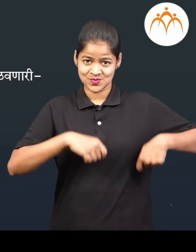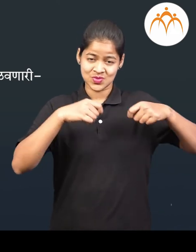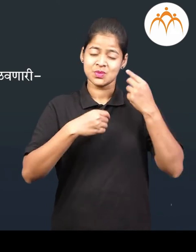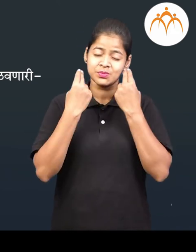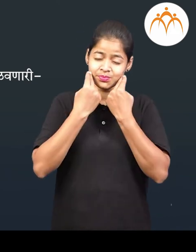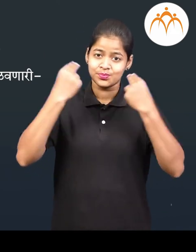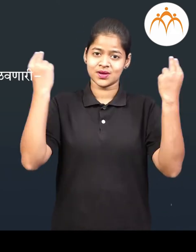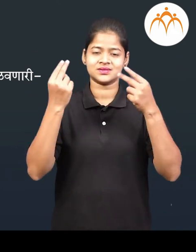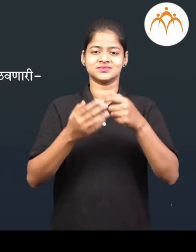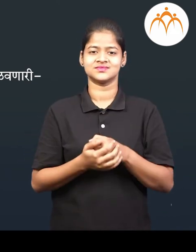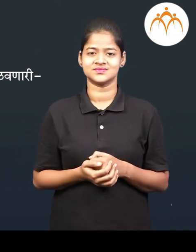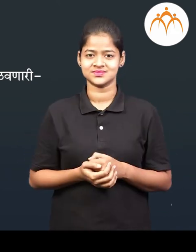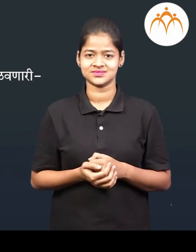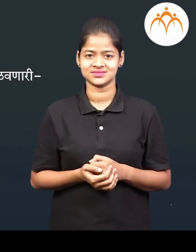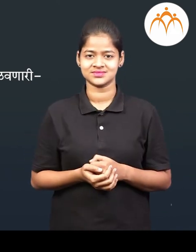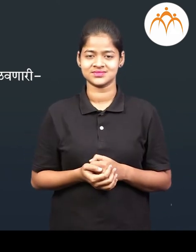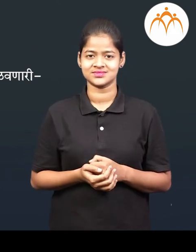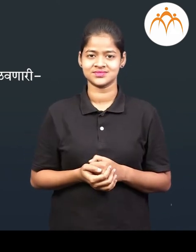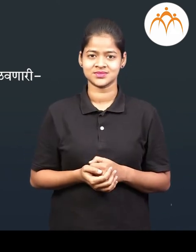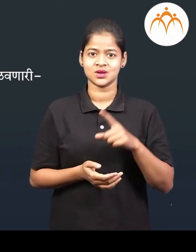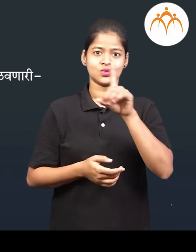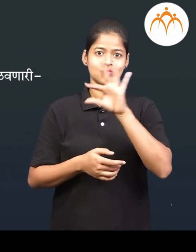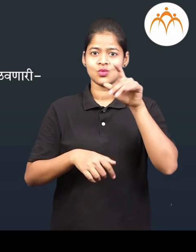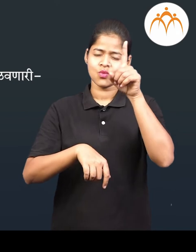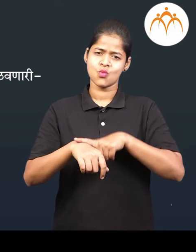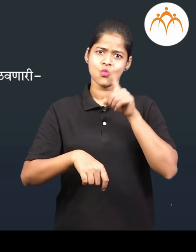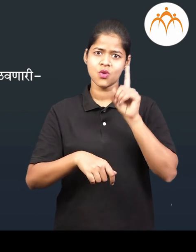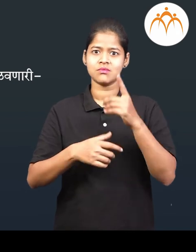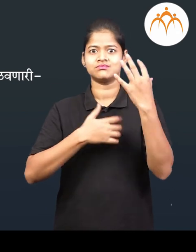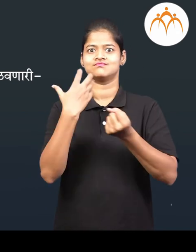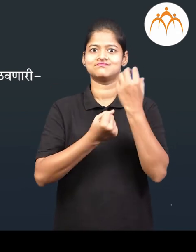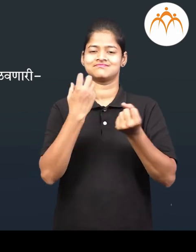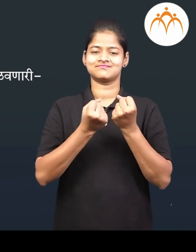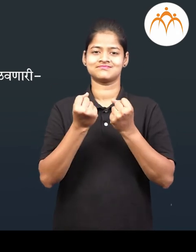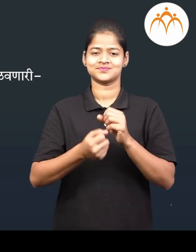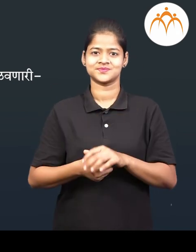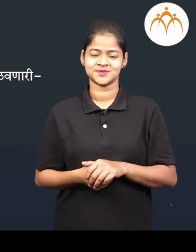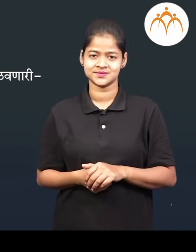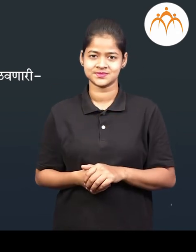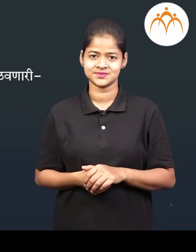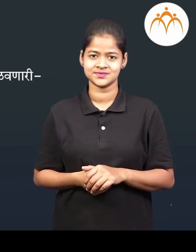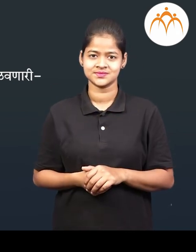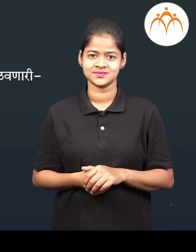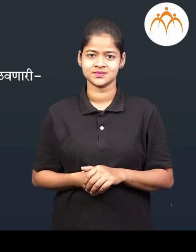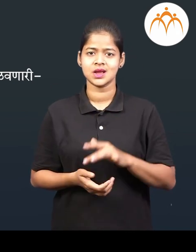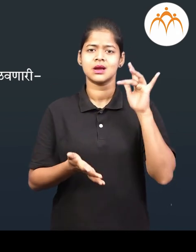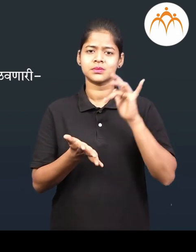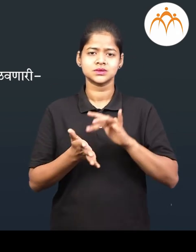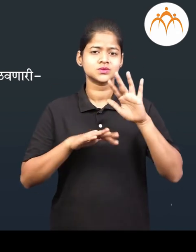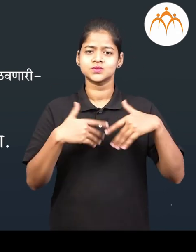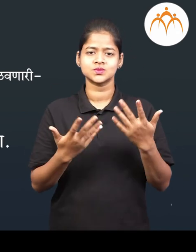दोतर जोडैन सठी प्रसिध्धास लेले गाव। अठवडैतुन एक दिवस गावाद भरनारा बाजार।